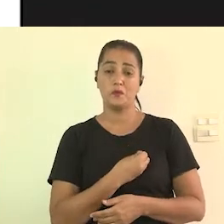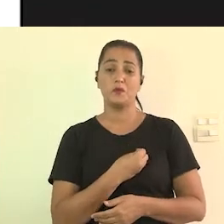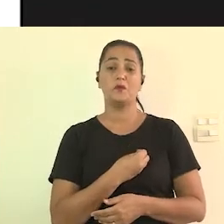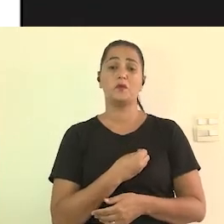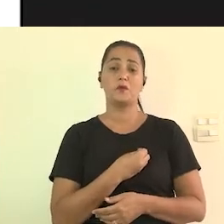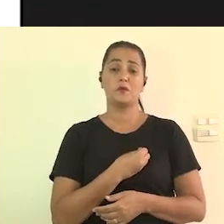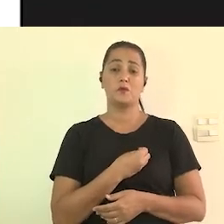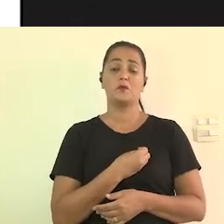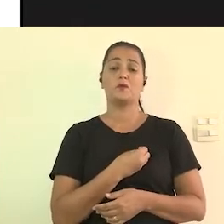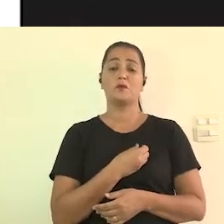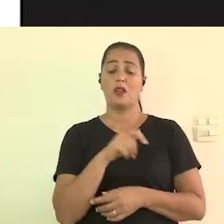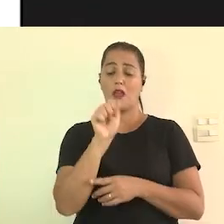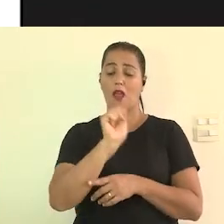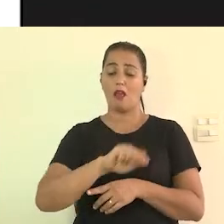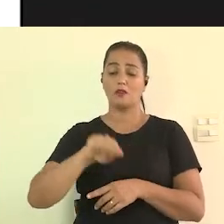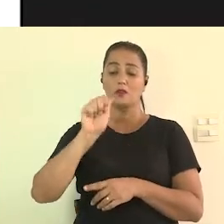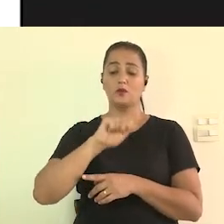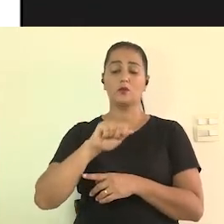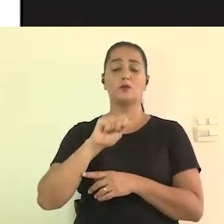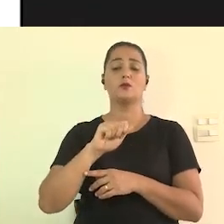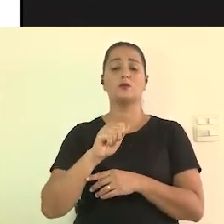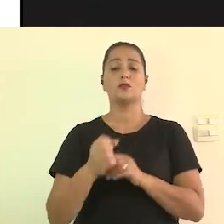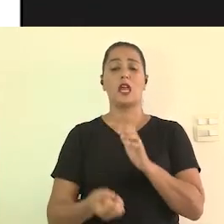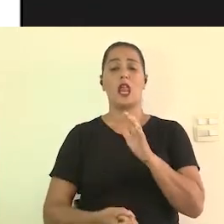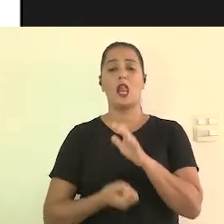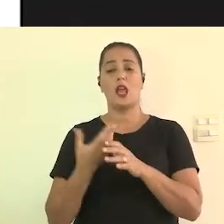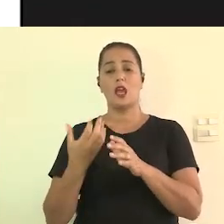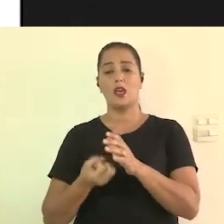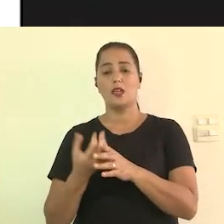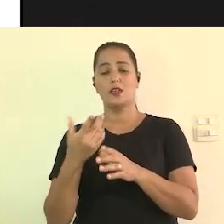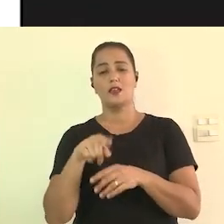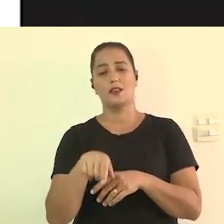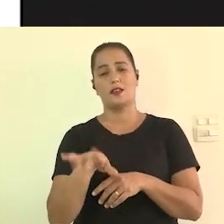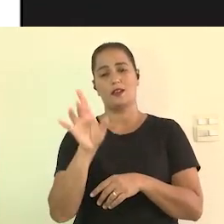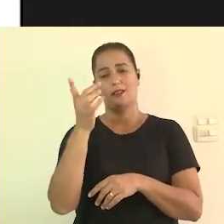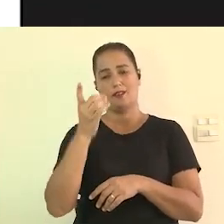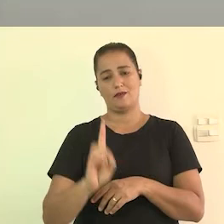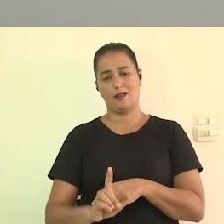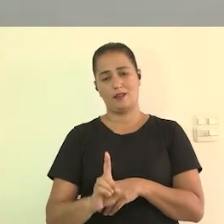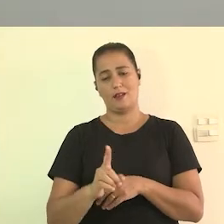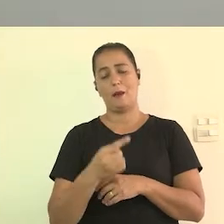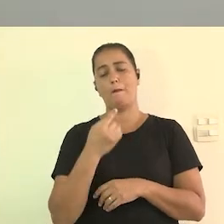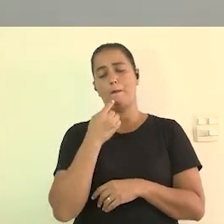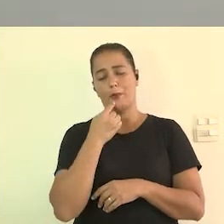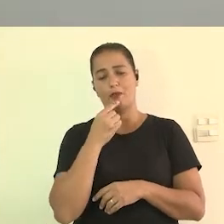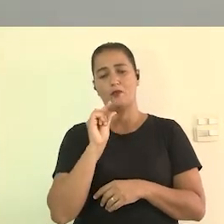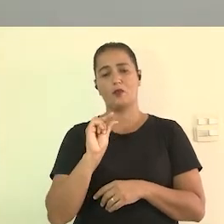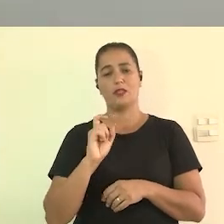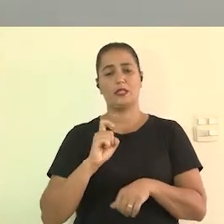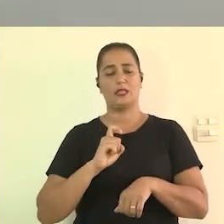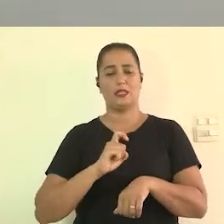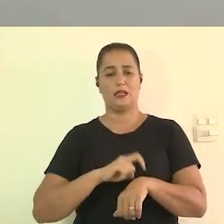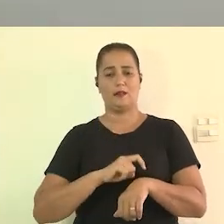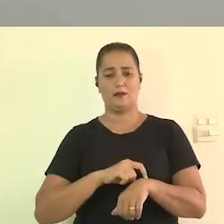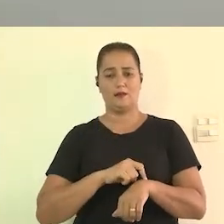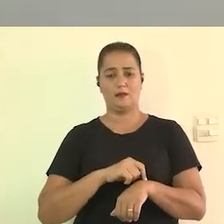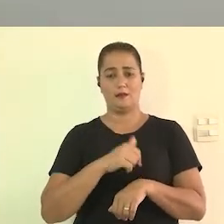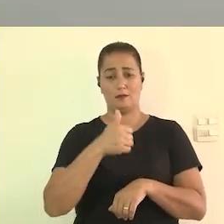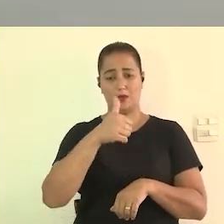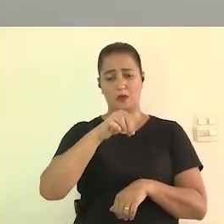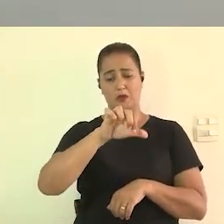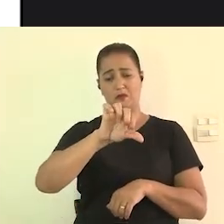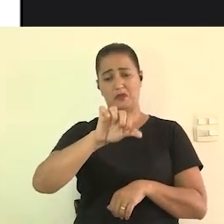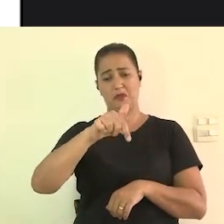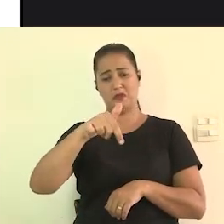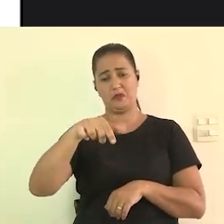instituições voltadas para pessoas com deficiência então isso é tudo muito recente meados da década de